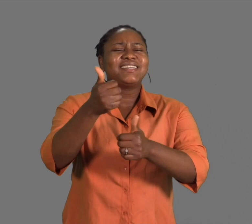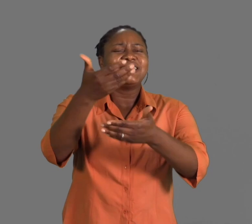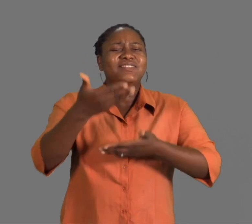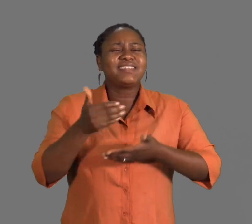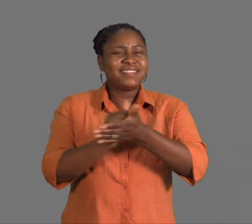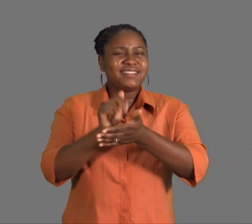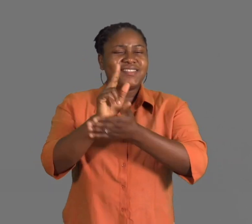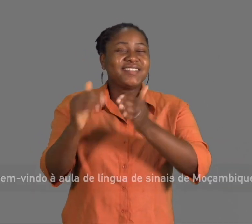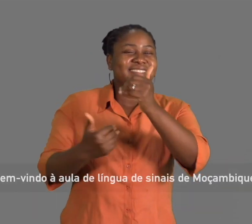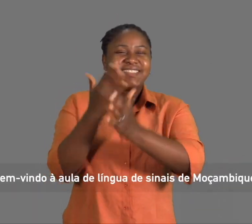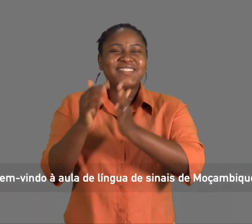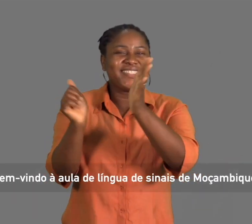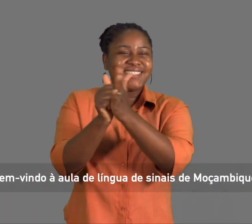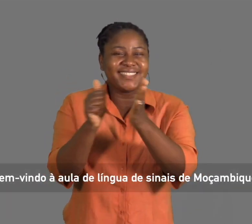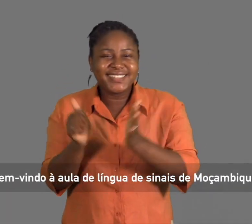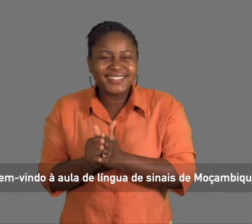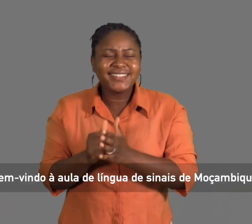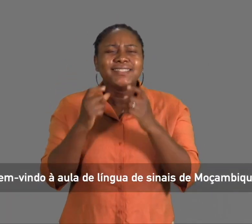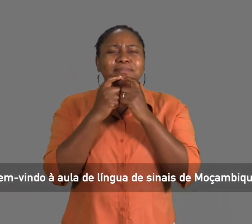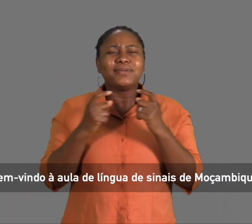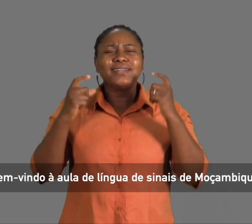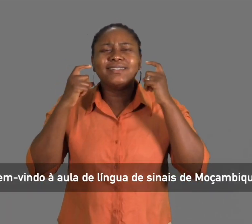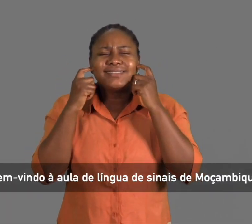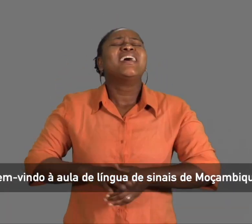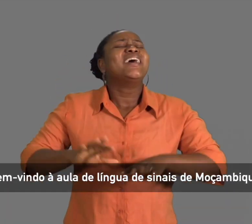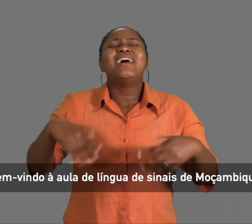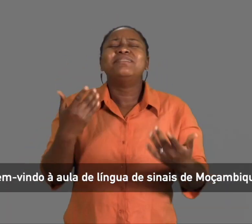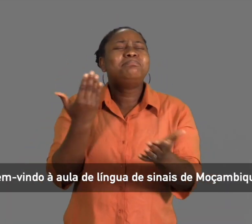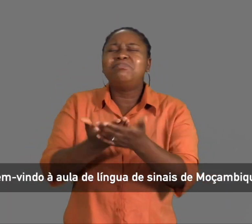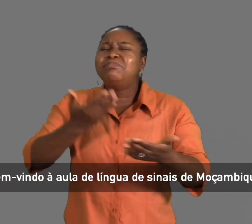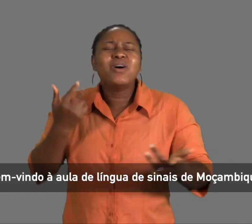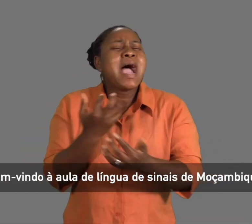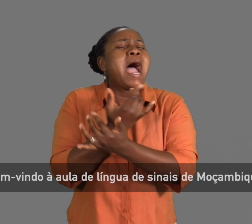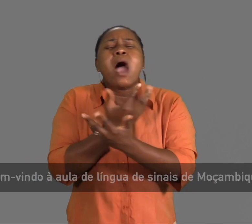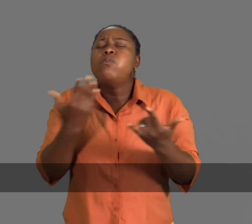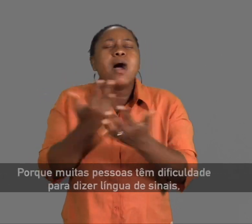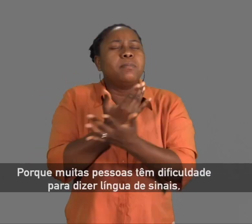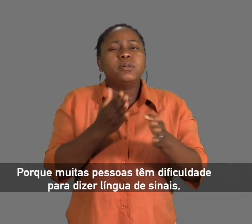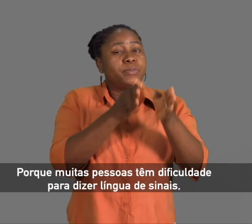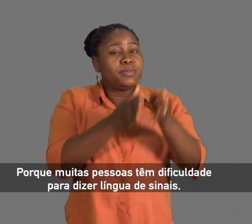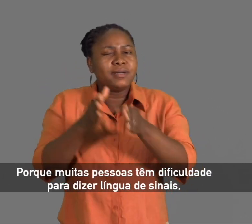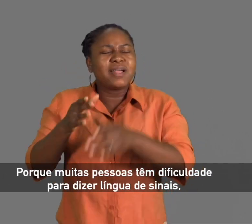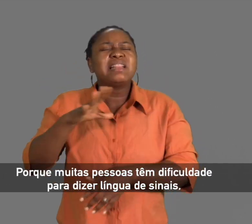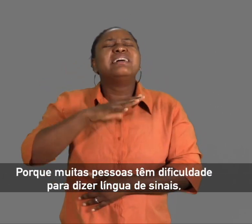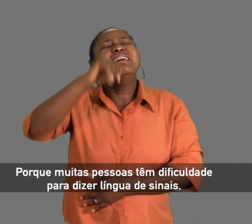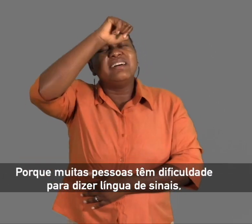Olá, bem-vindo à aula de Língua de Sinais de Moçambique. Porque muitas pessoas têm